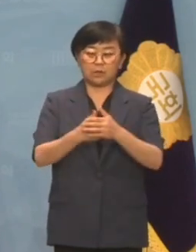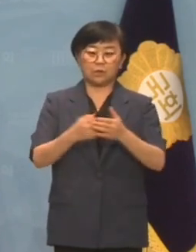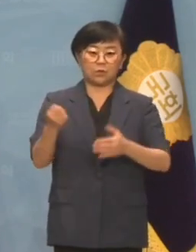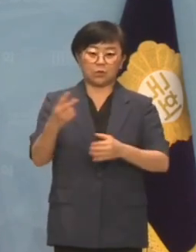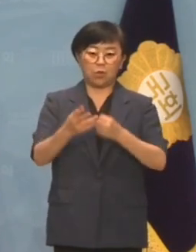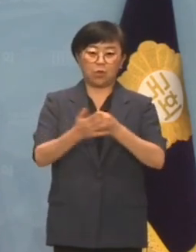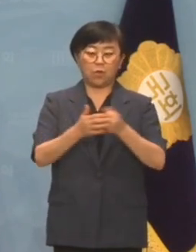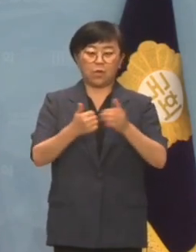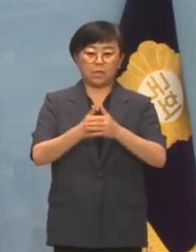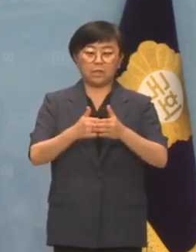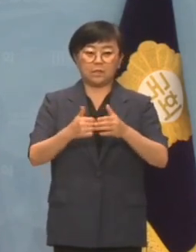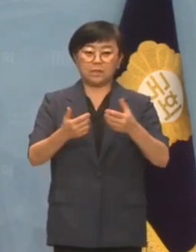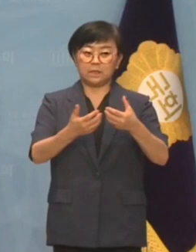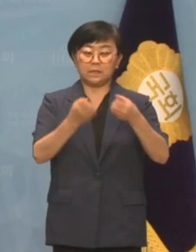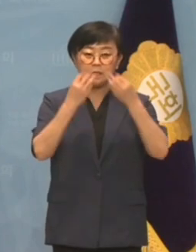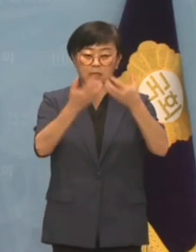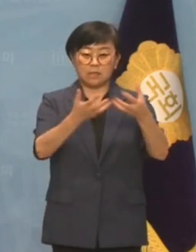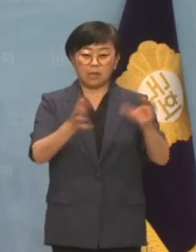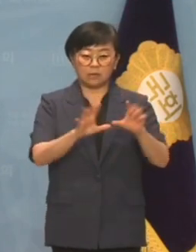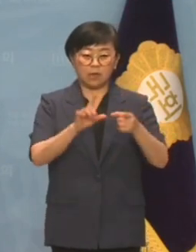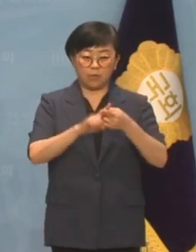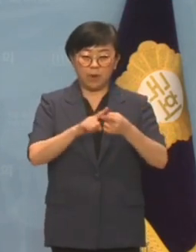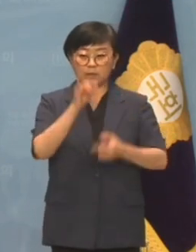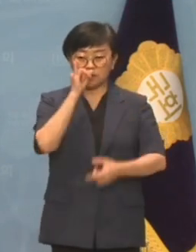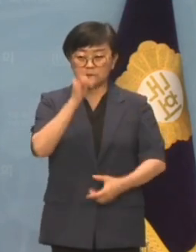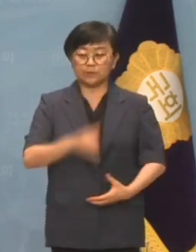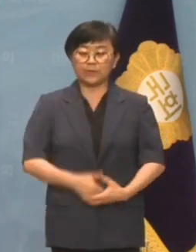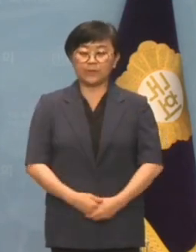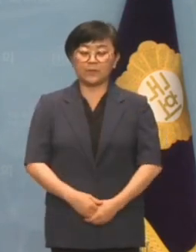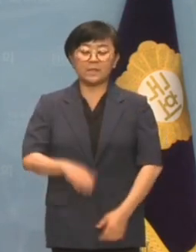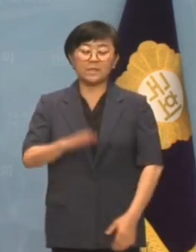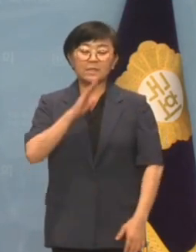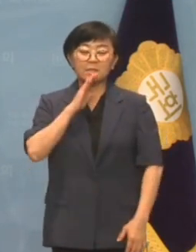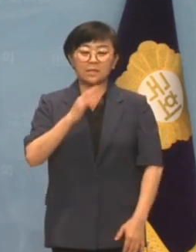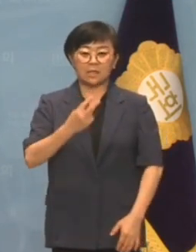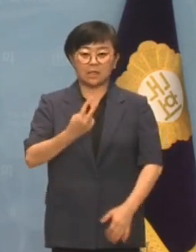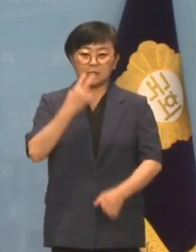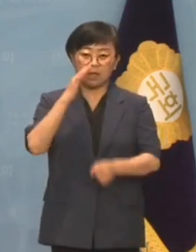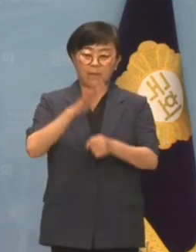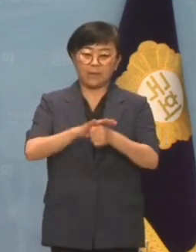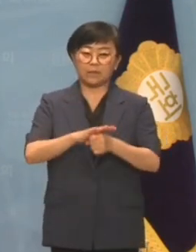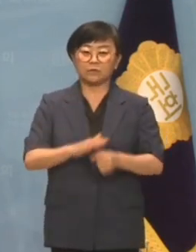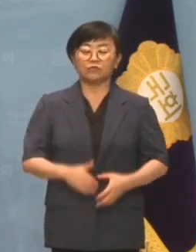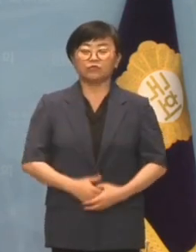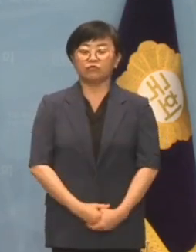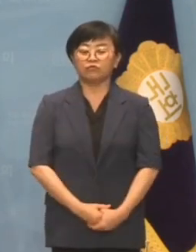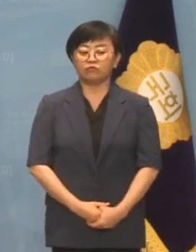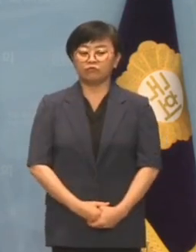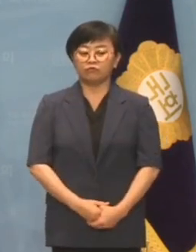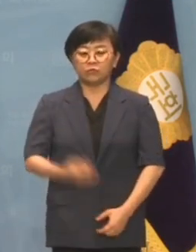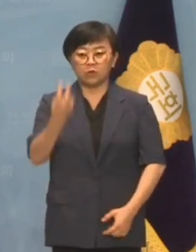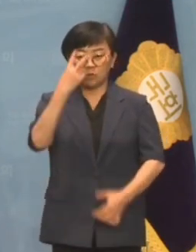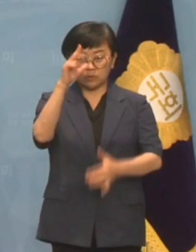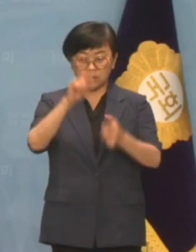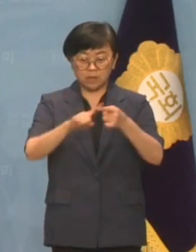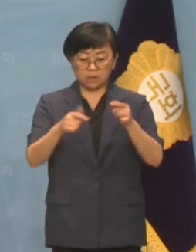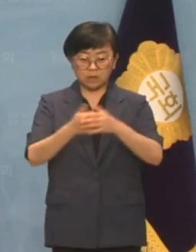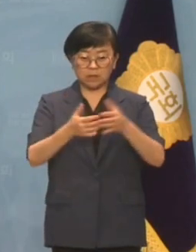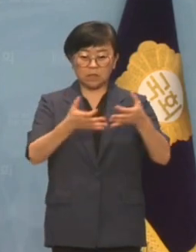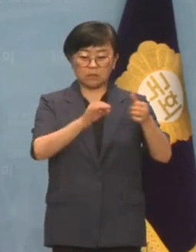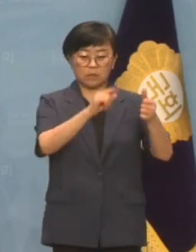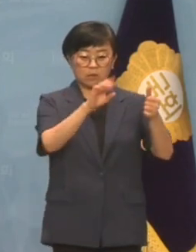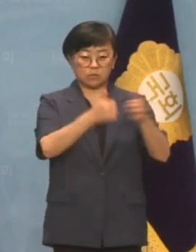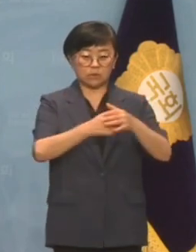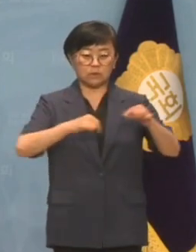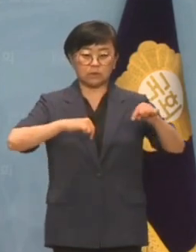신당 창당 같은 뻐꾸기를 날리고 있으니 참으로 가관입니다. 검찰은 김남국 위원의